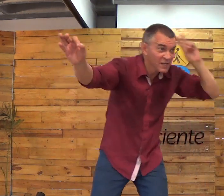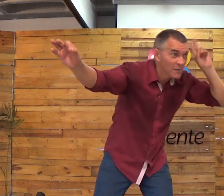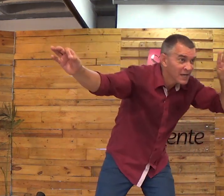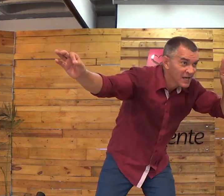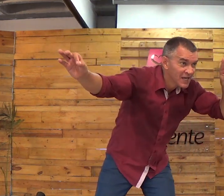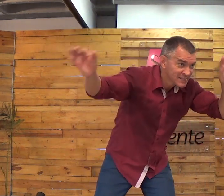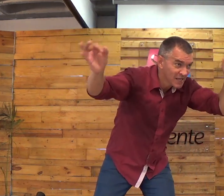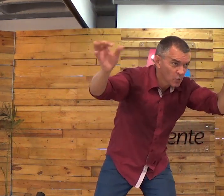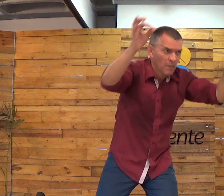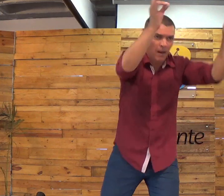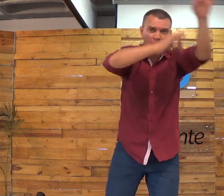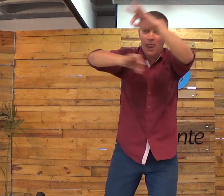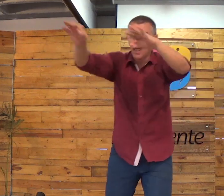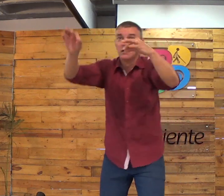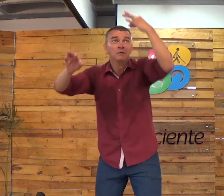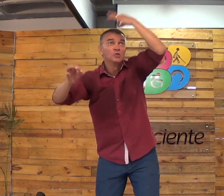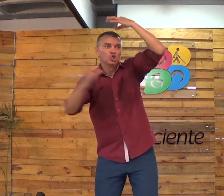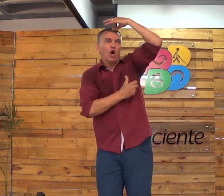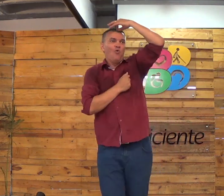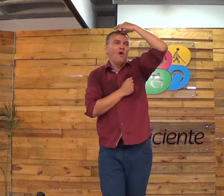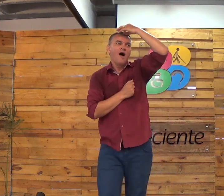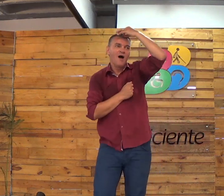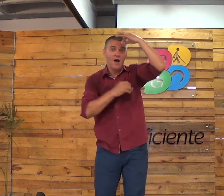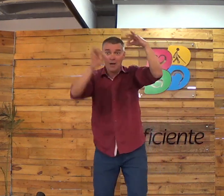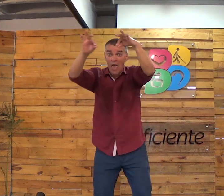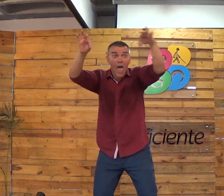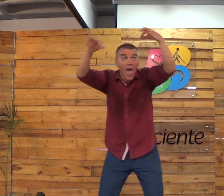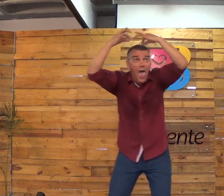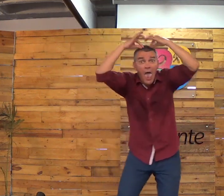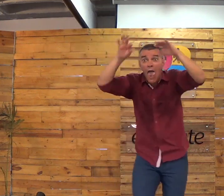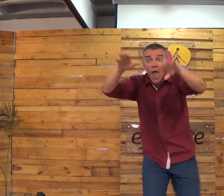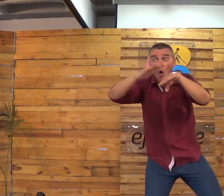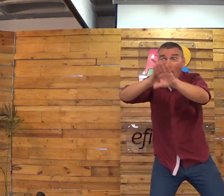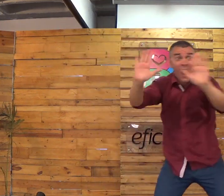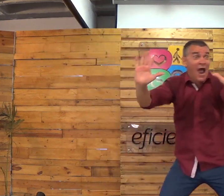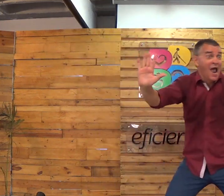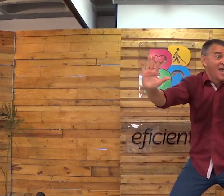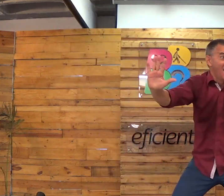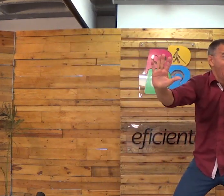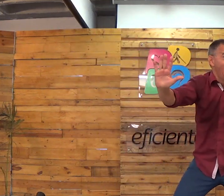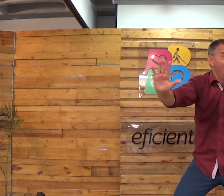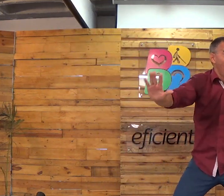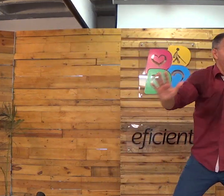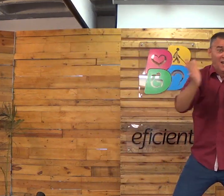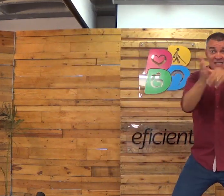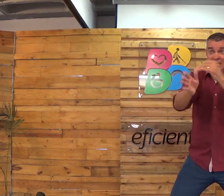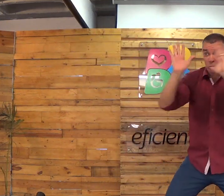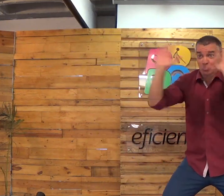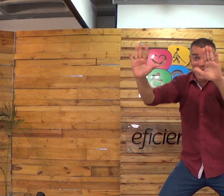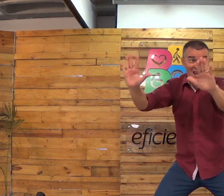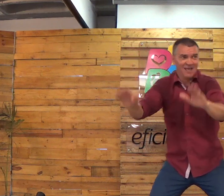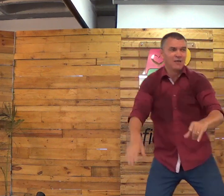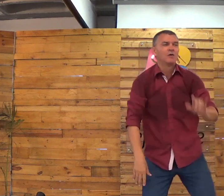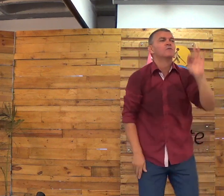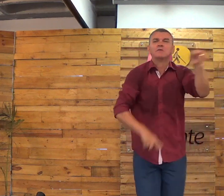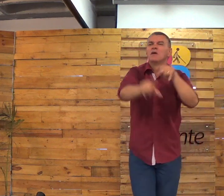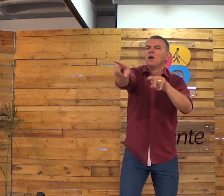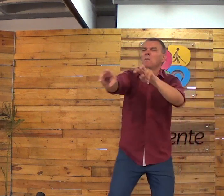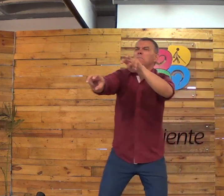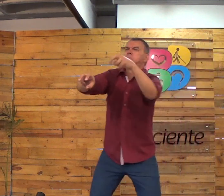pudéssemos ter um pedaço também. Tchau. E o Espírito Santo ele traz a salvação. E ele tribulou ceias até